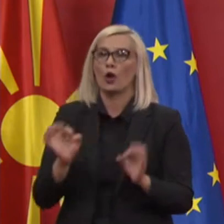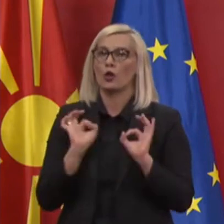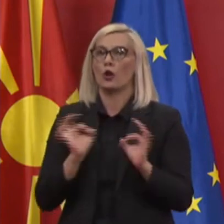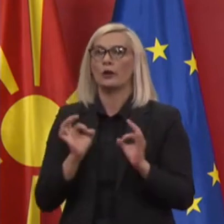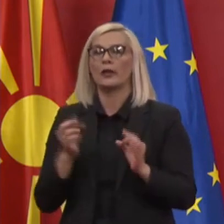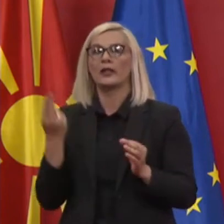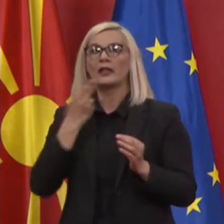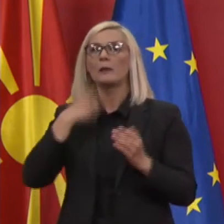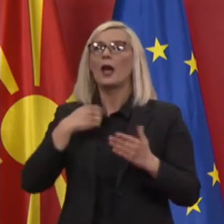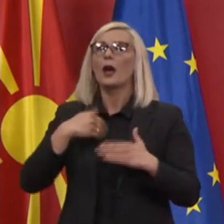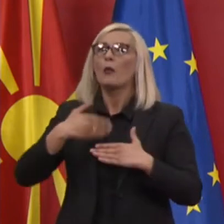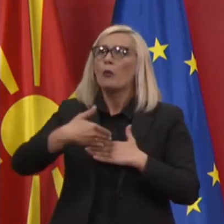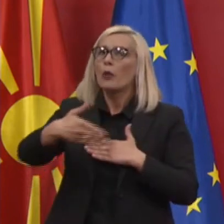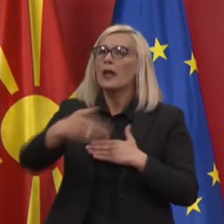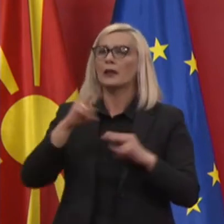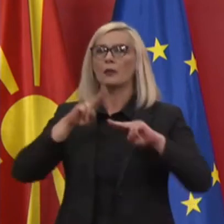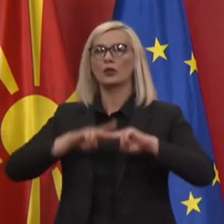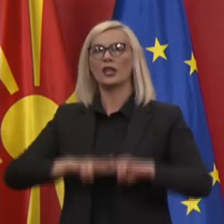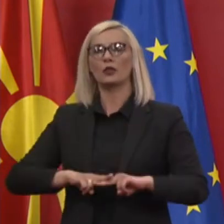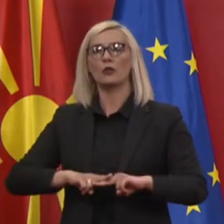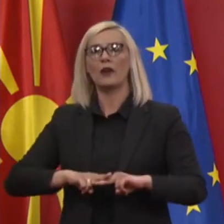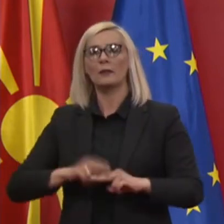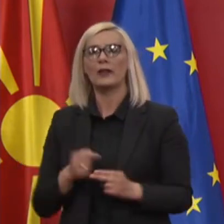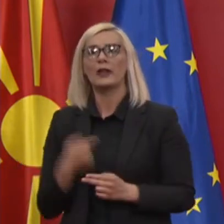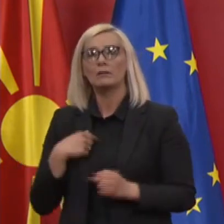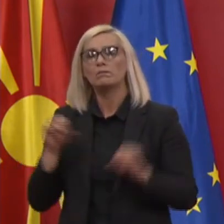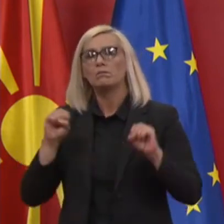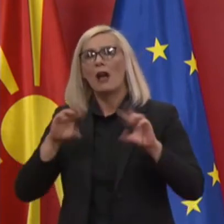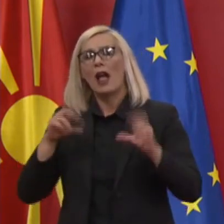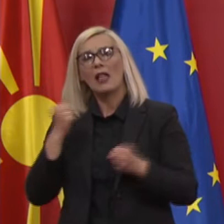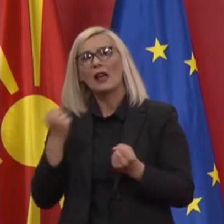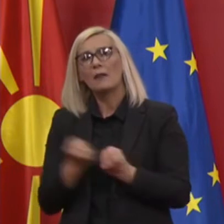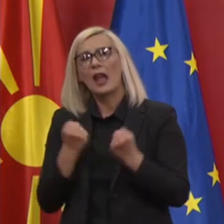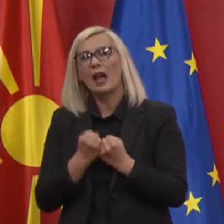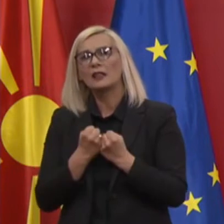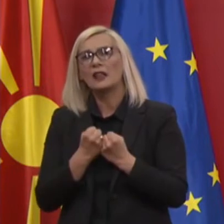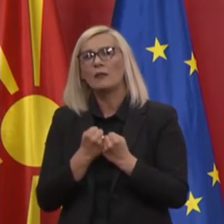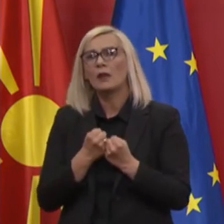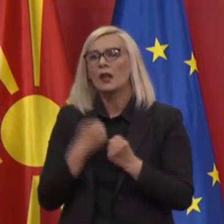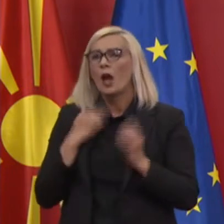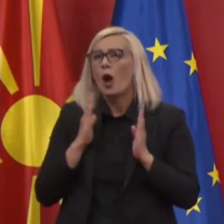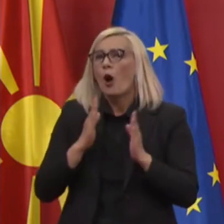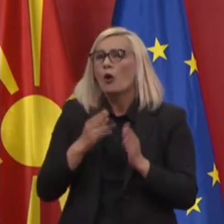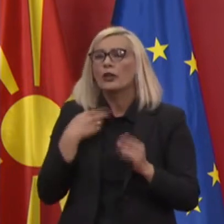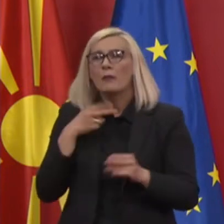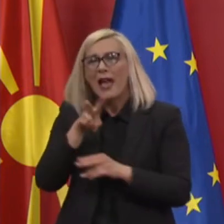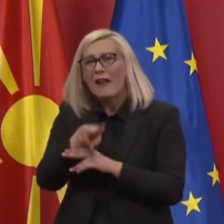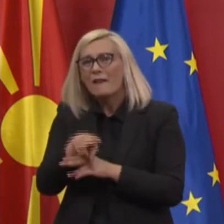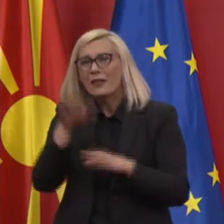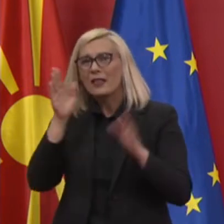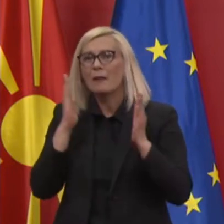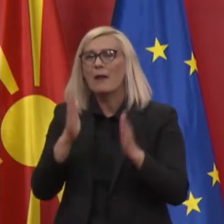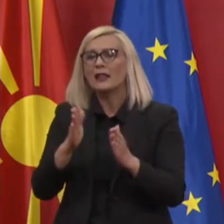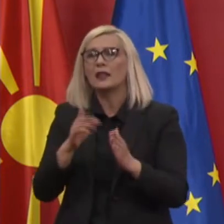И понатаму остануваме крајно алармирани. Одиме многу внимателно и во повеќе фази нискои